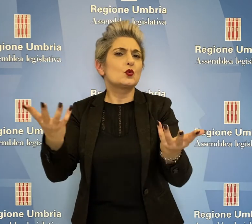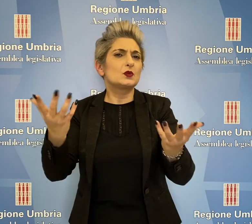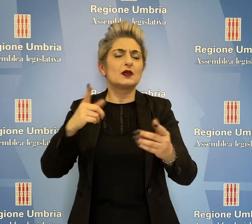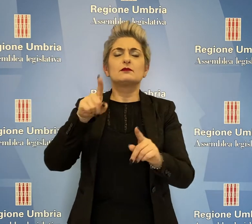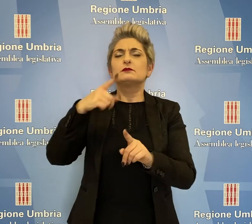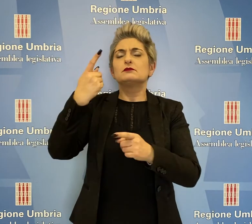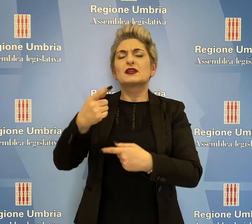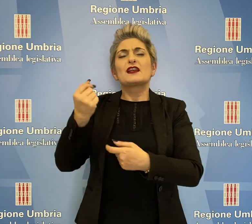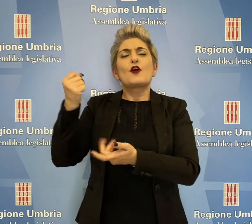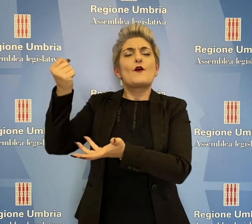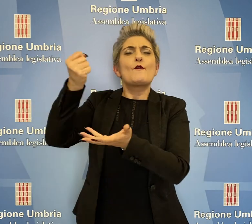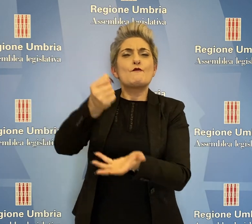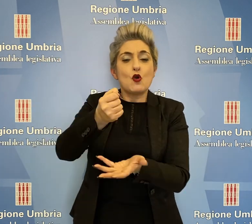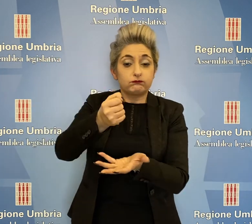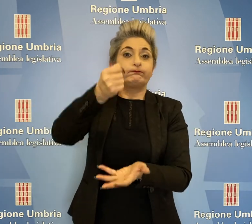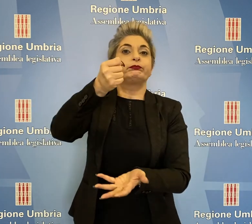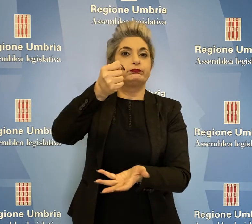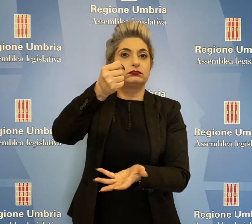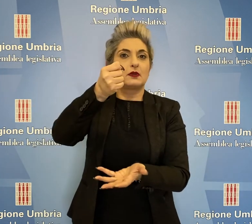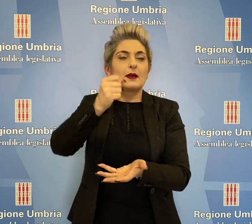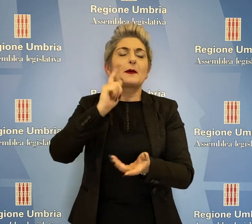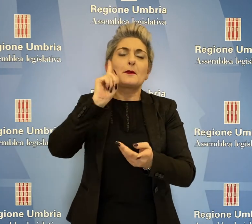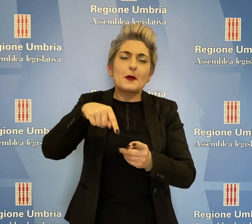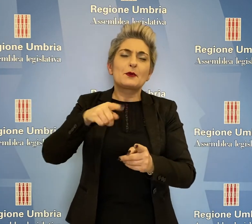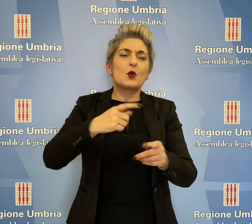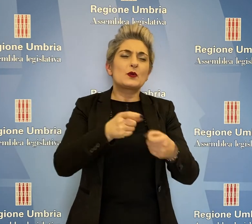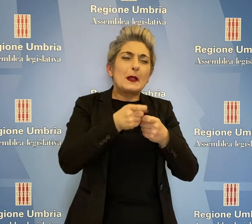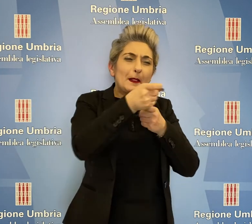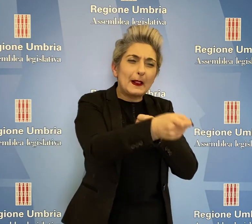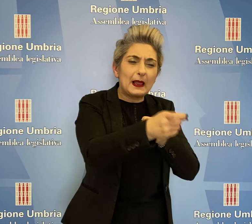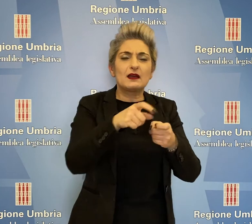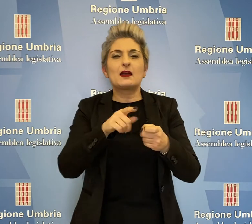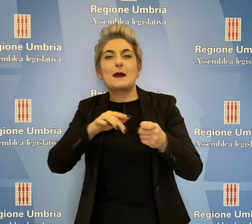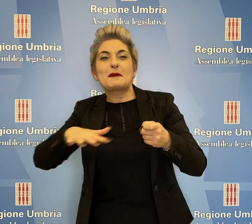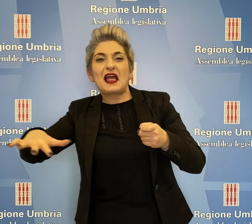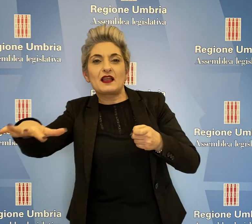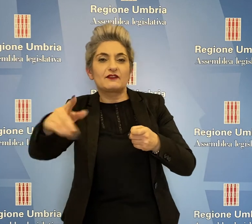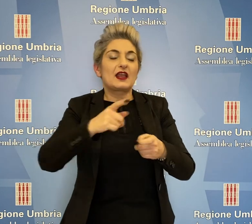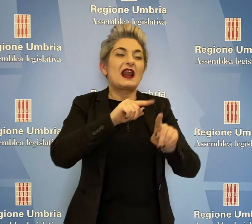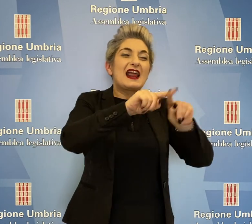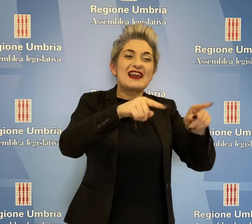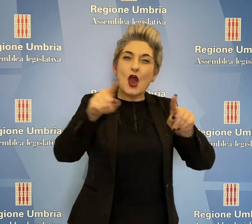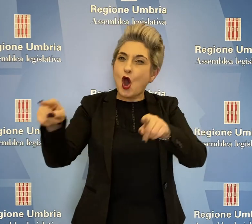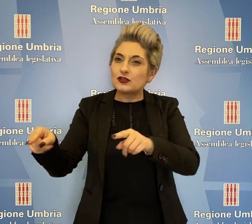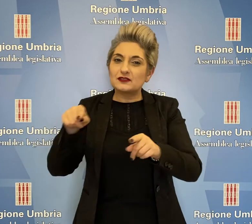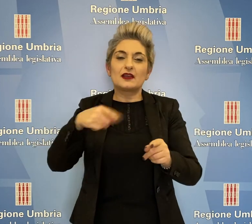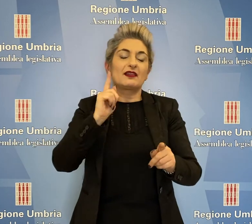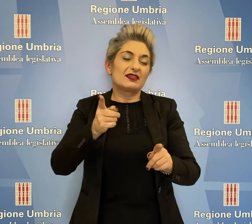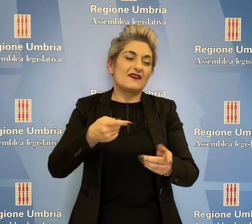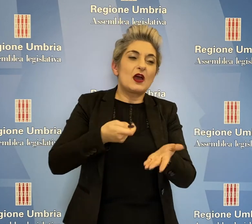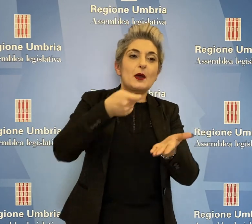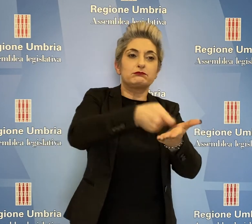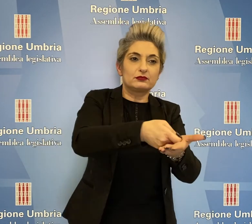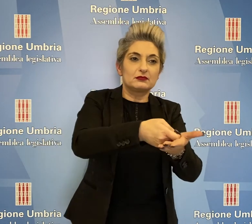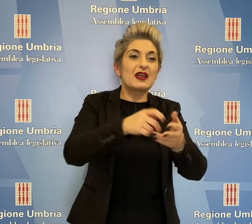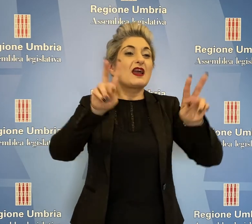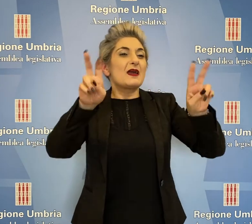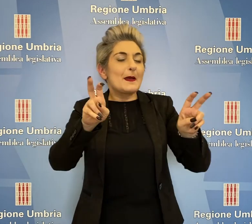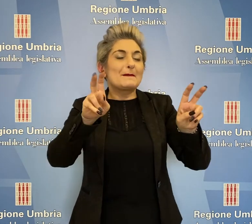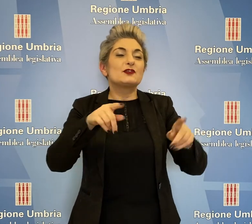di maggiori fondi per includere anche i commercianti dei piccoli borghi e delle periferie nella misura di ristoro una tantum